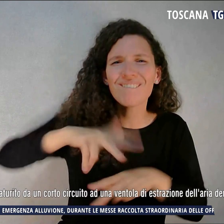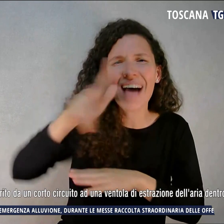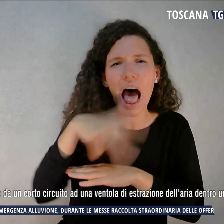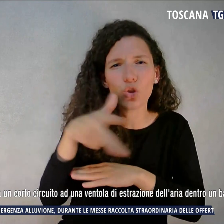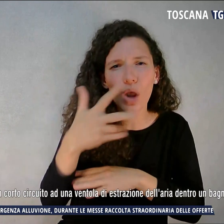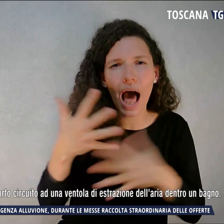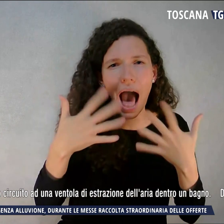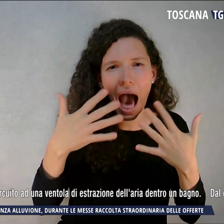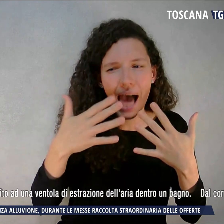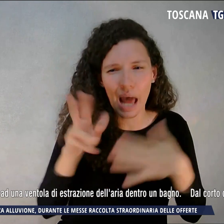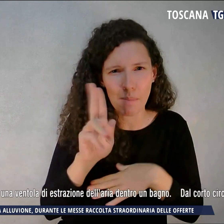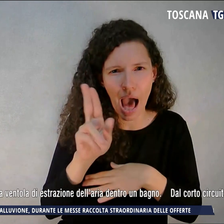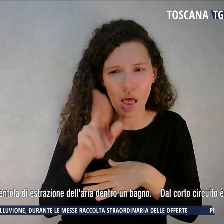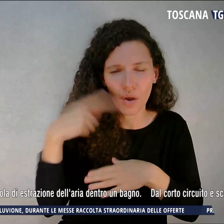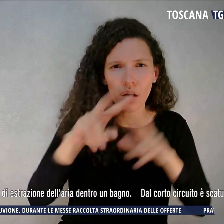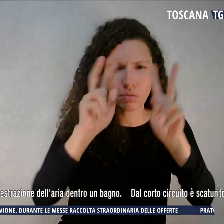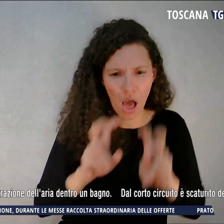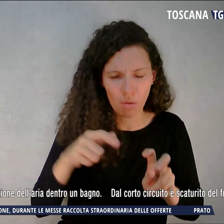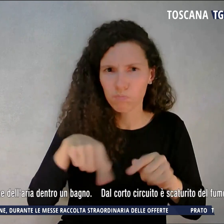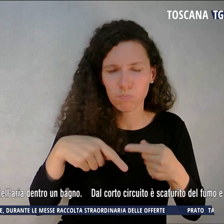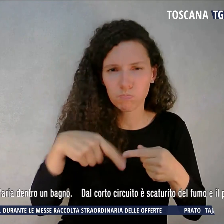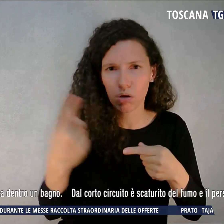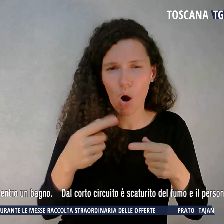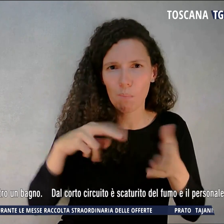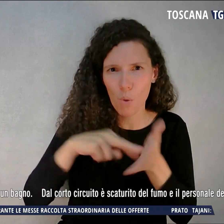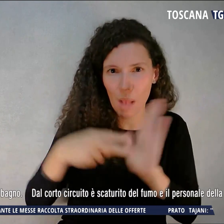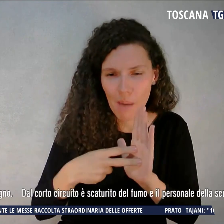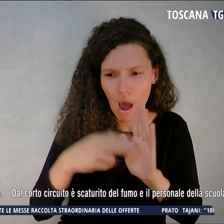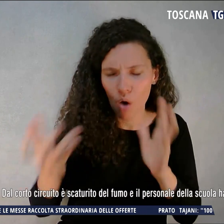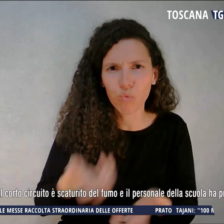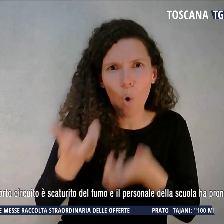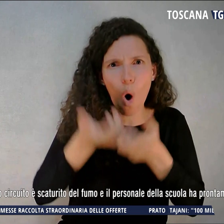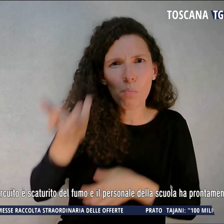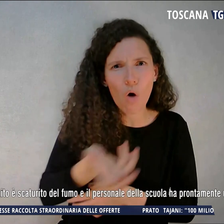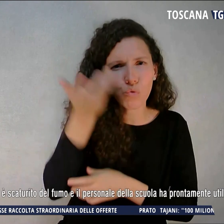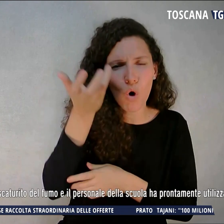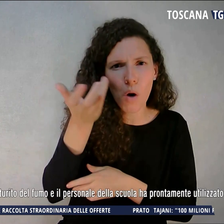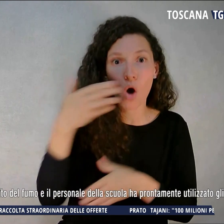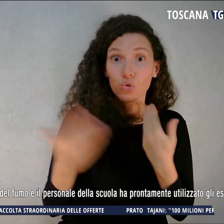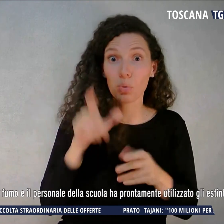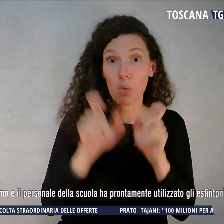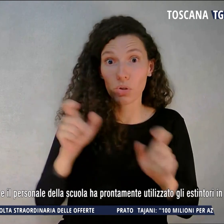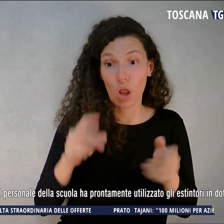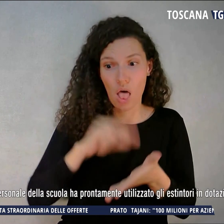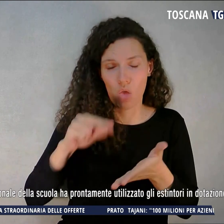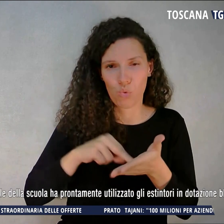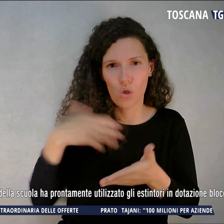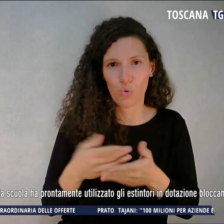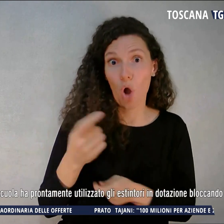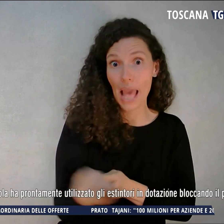bagno. Dal cortocircuito è scaturito del fumo e il personale della scuola ha prontamente utilizzato gli estintori in dotazione